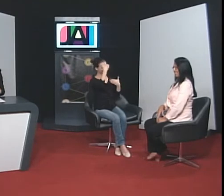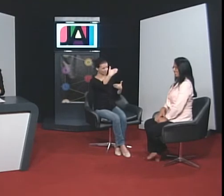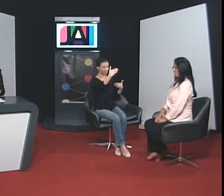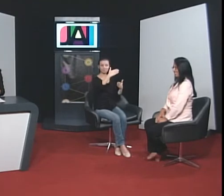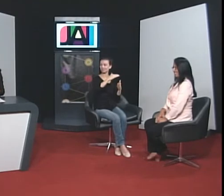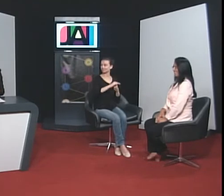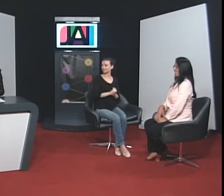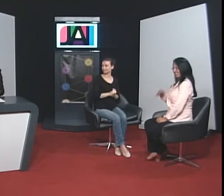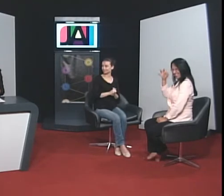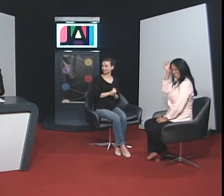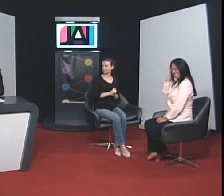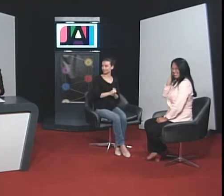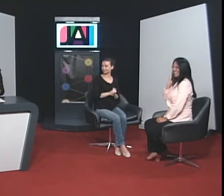Obrigada, professora Shirley.